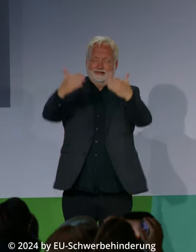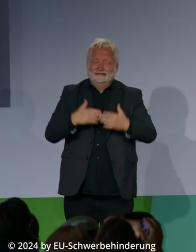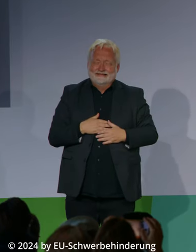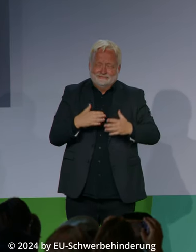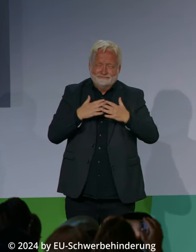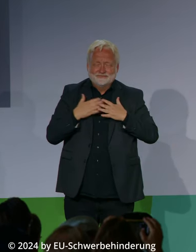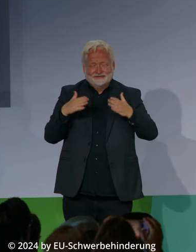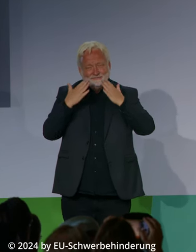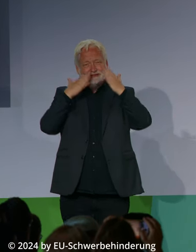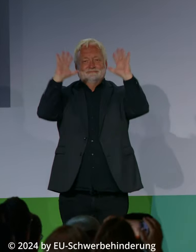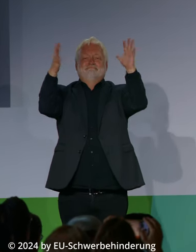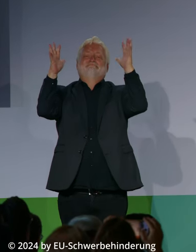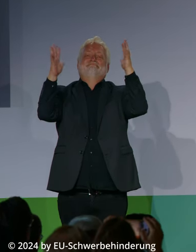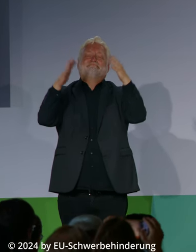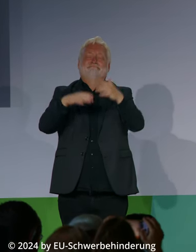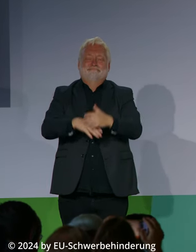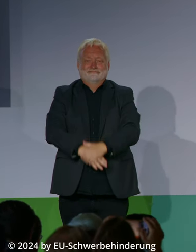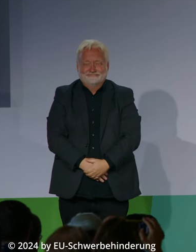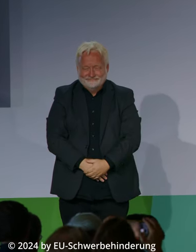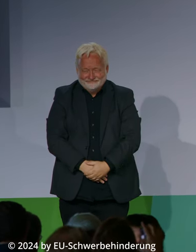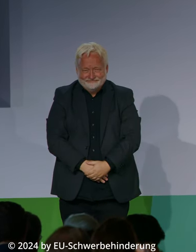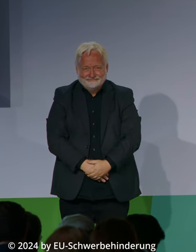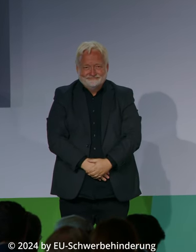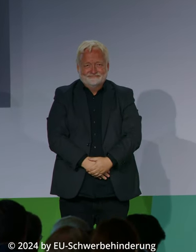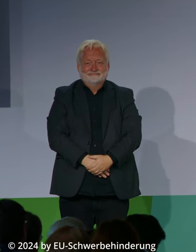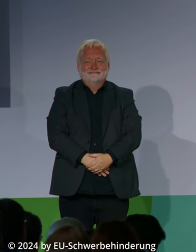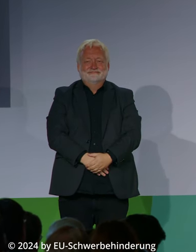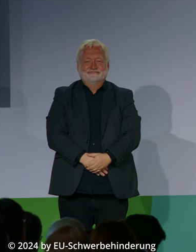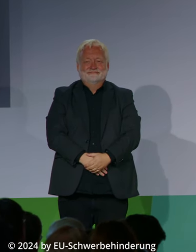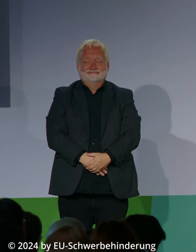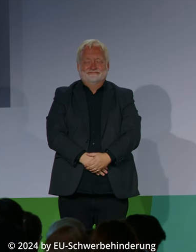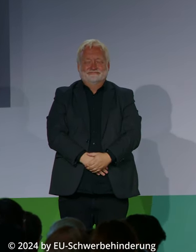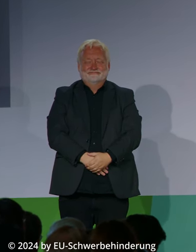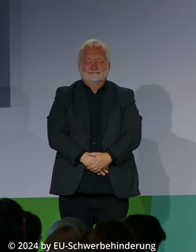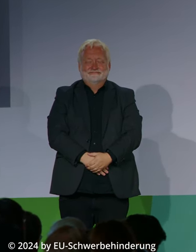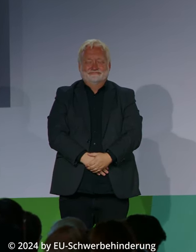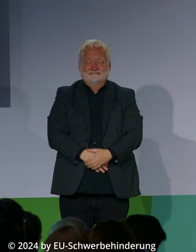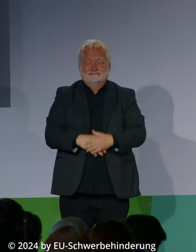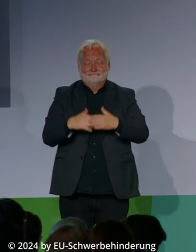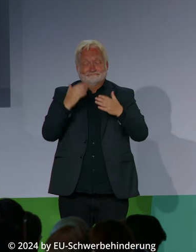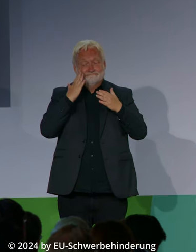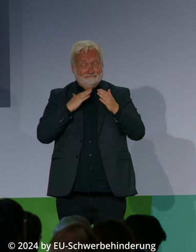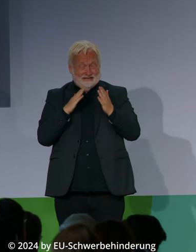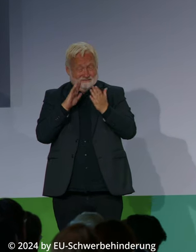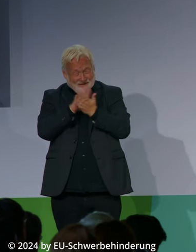Bitte bleiben Sie dran, bleiben Sie hartnäckig und bleiben Sie auch laut.